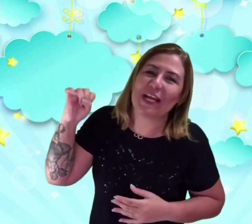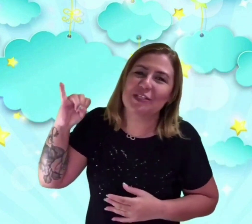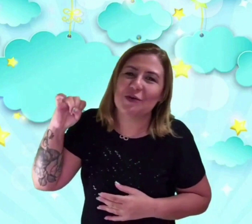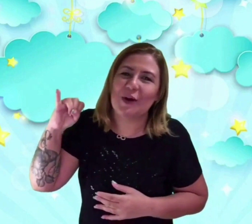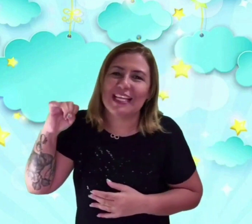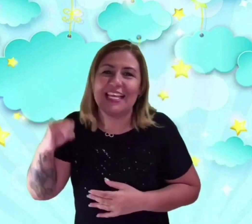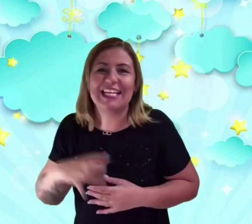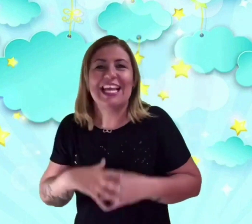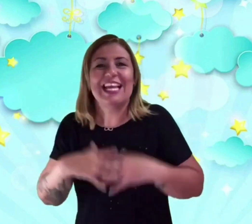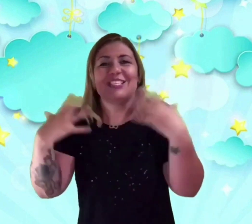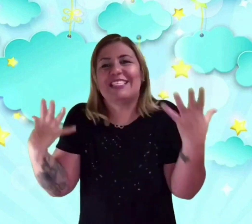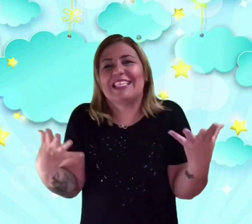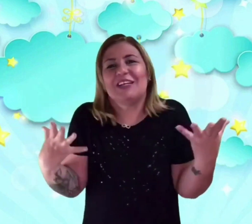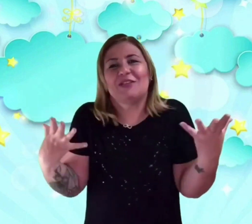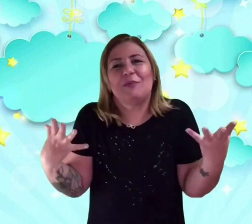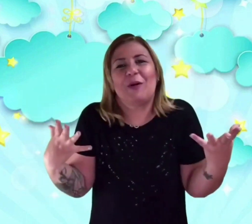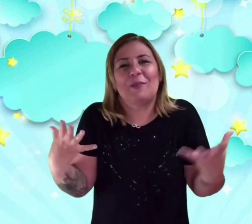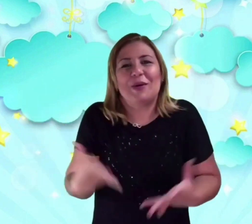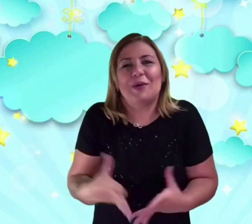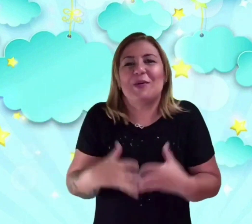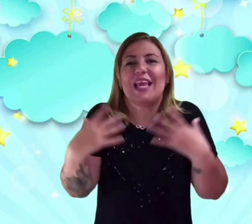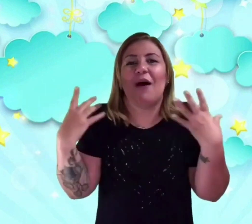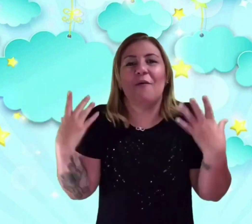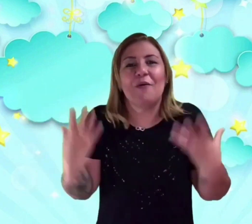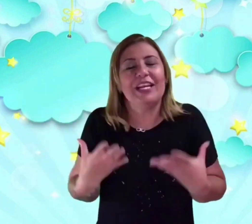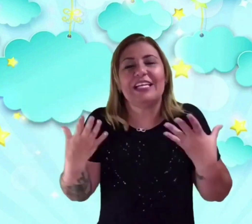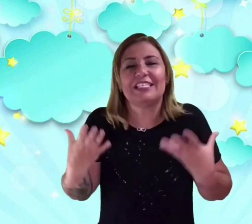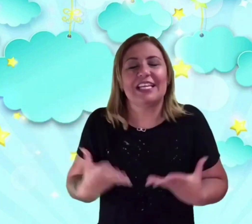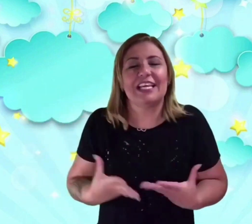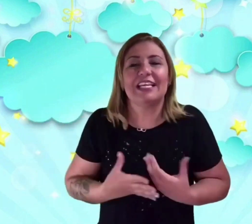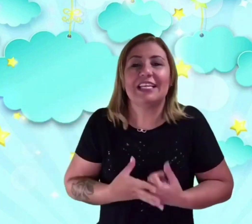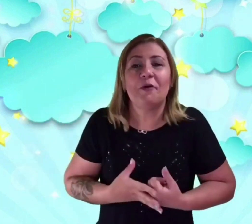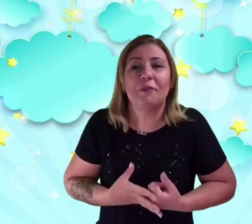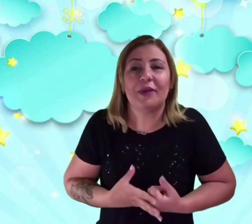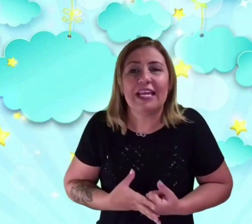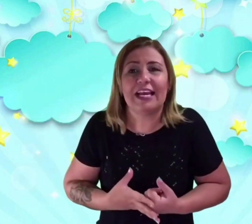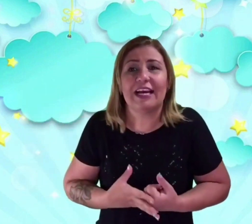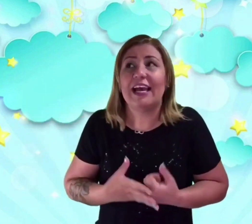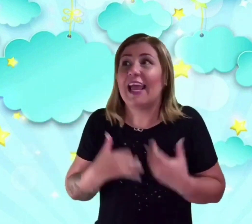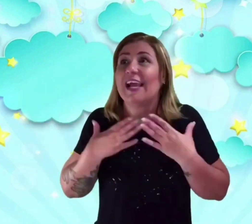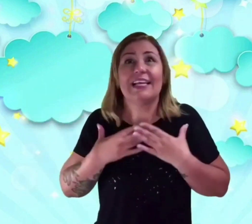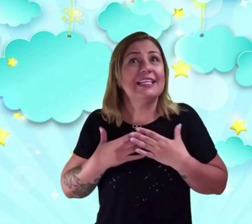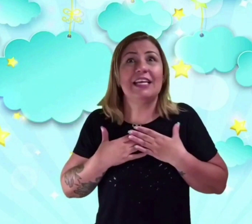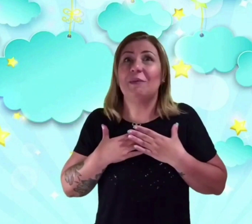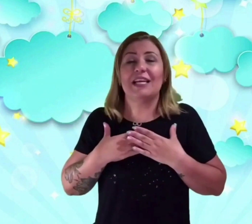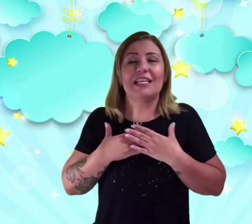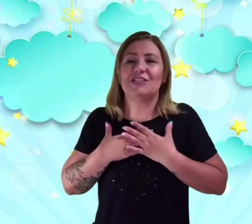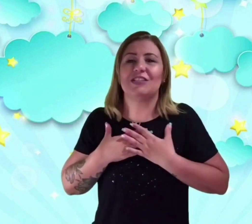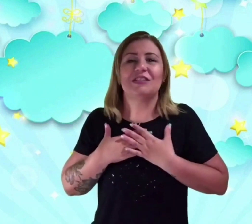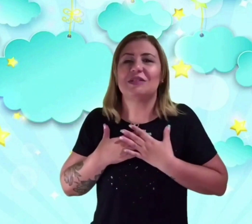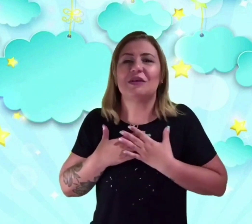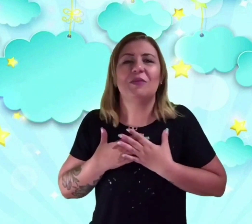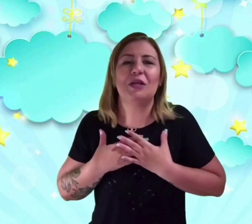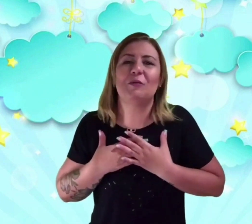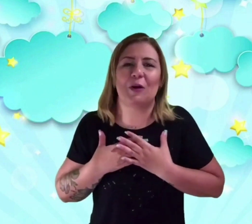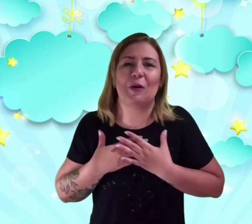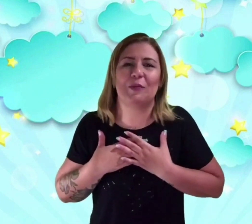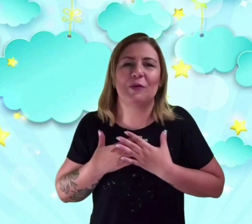para Joaquim, dizendo para o amigo que a única estrela que não brilha é a que não acredita no seu brilho próprio.